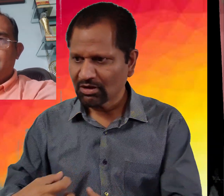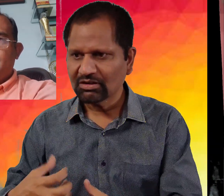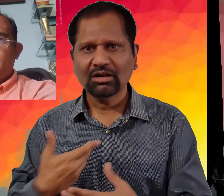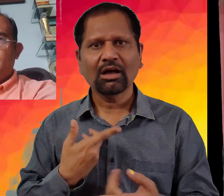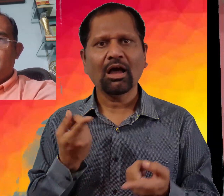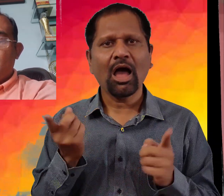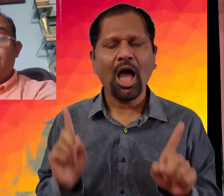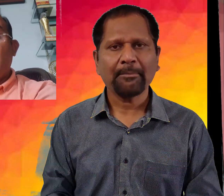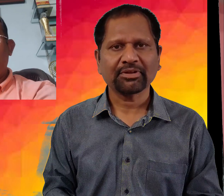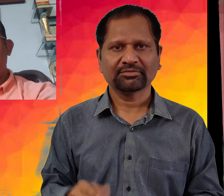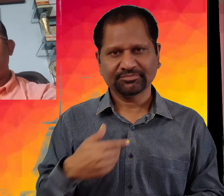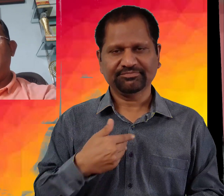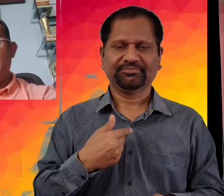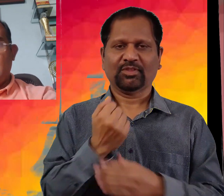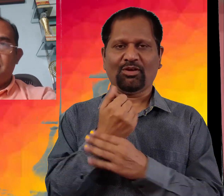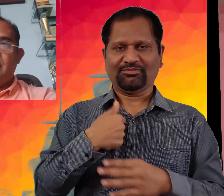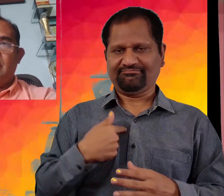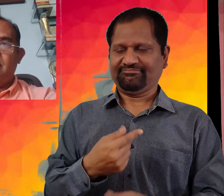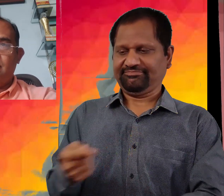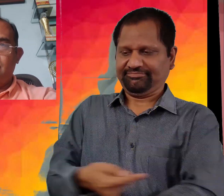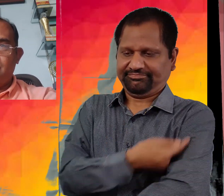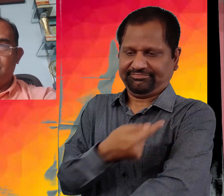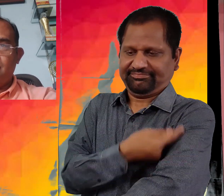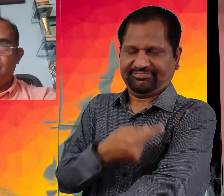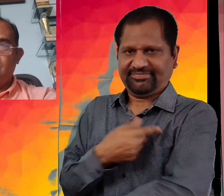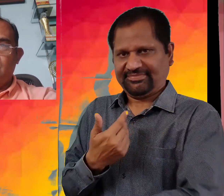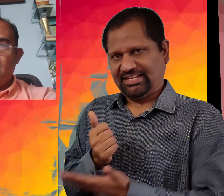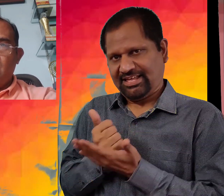لائی اس ڈاکٹر نے اس بچے کا علاج بھی کیا